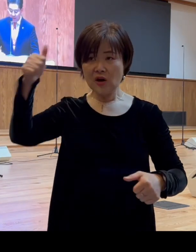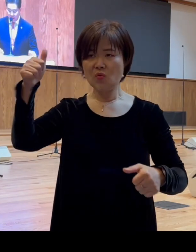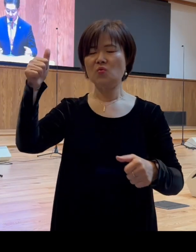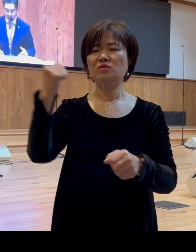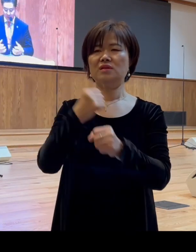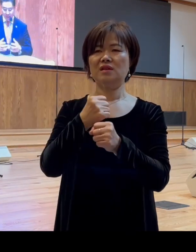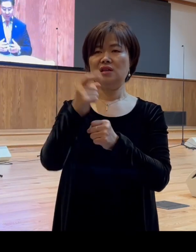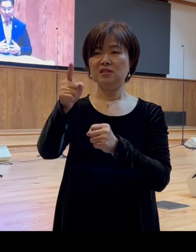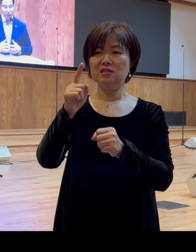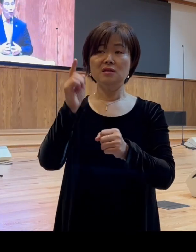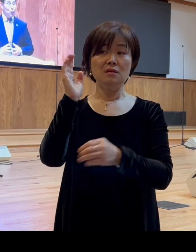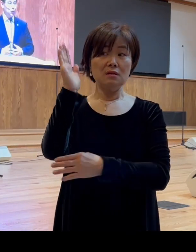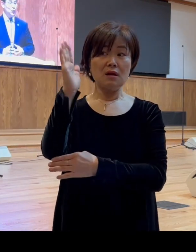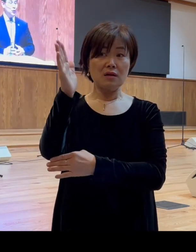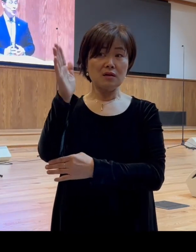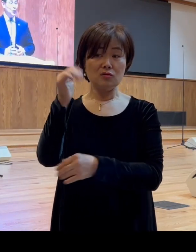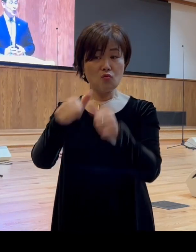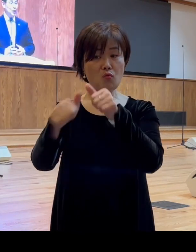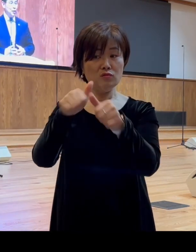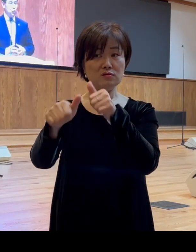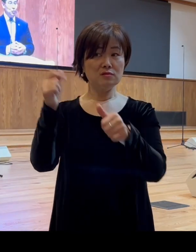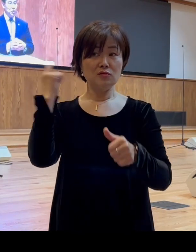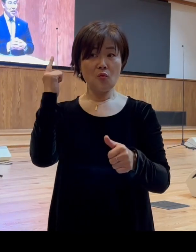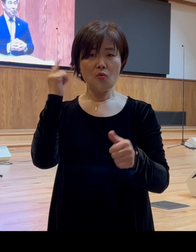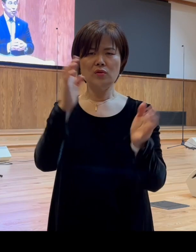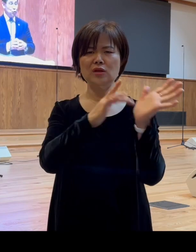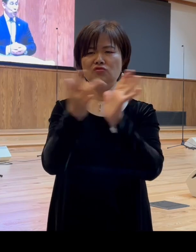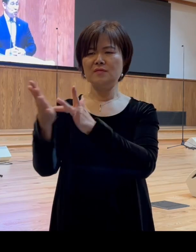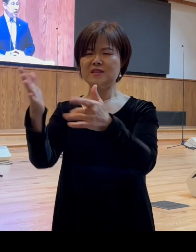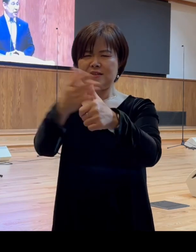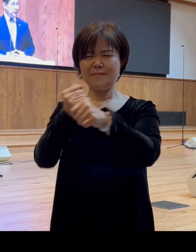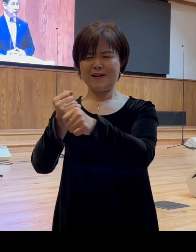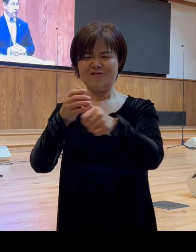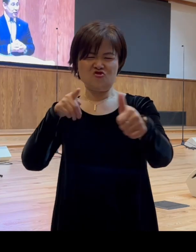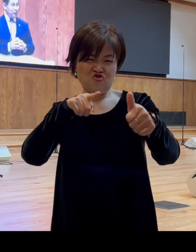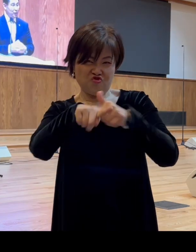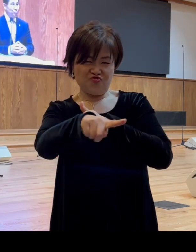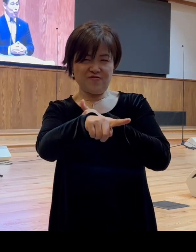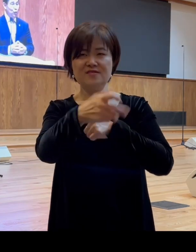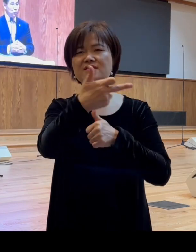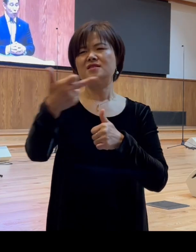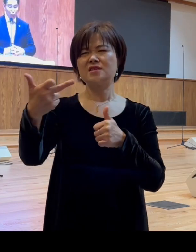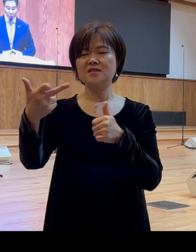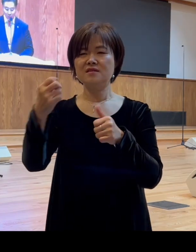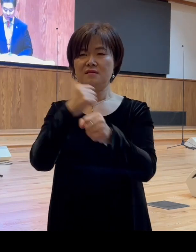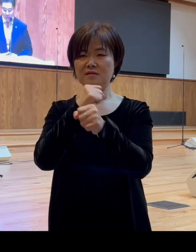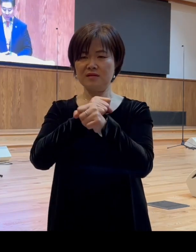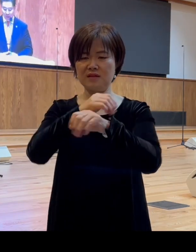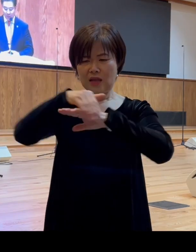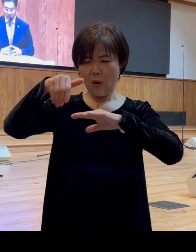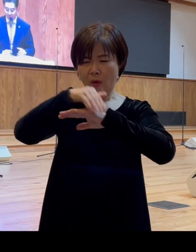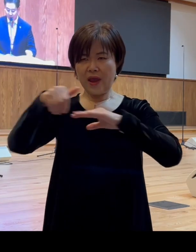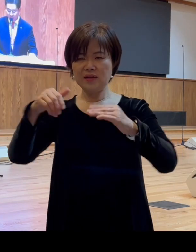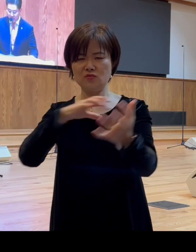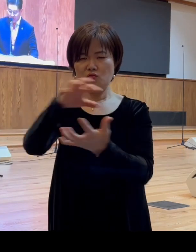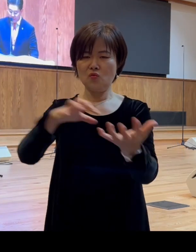이야기를 듣고 예수님을 잡아 죽이고자 하는 큰 음모와 소동으로 비화되게 된 것입니다